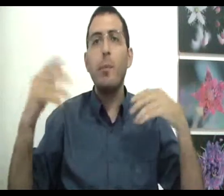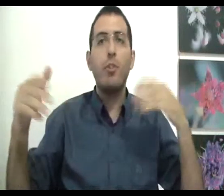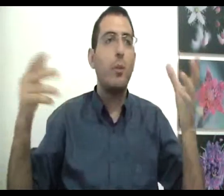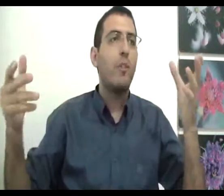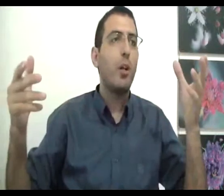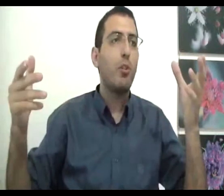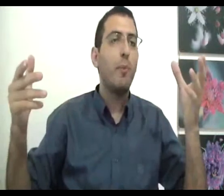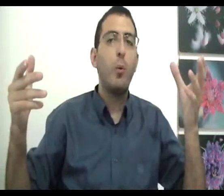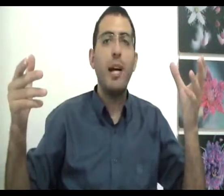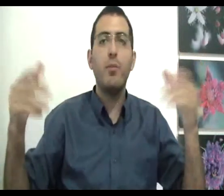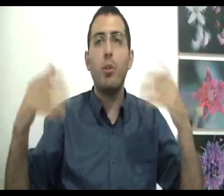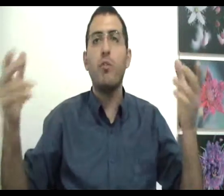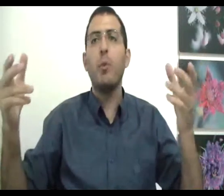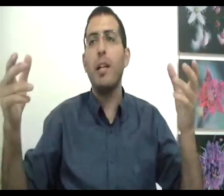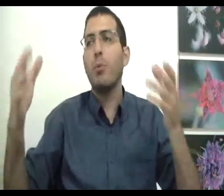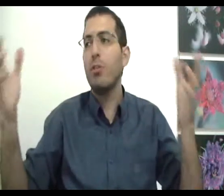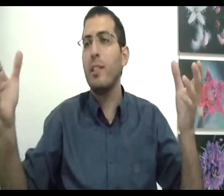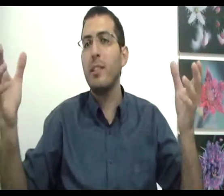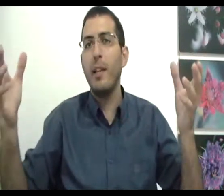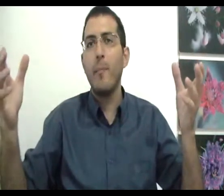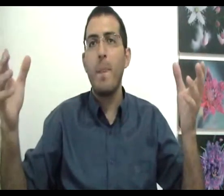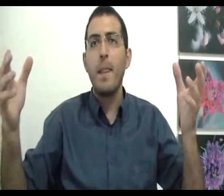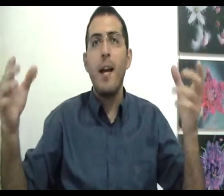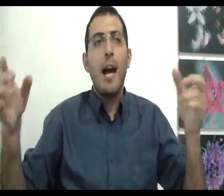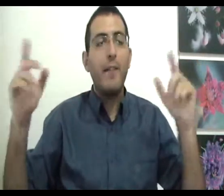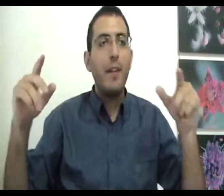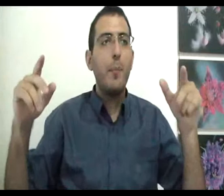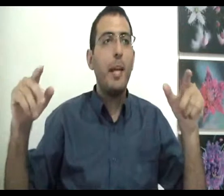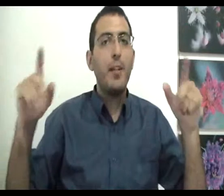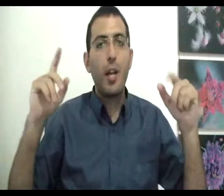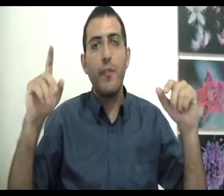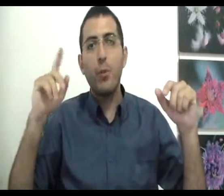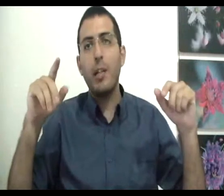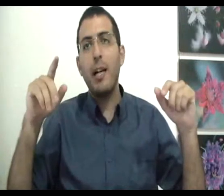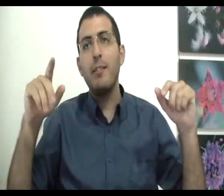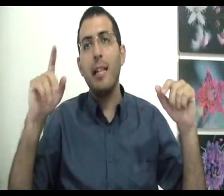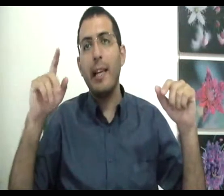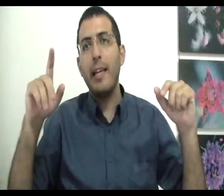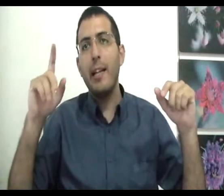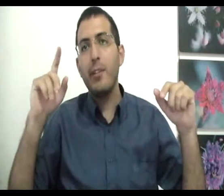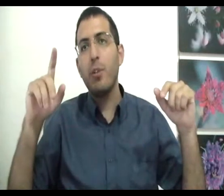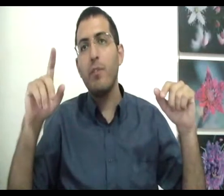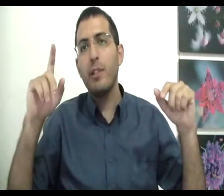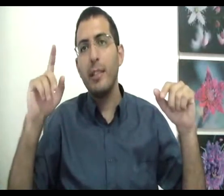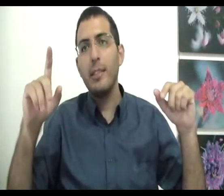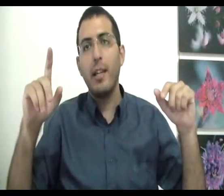הוא משתנה הוא כבר לא טוב מחויב, הוא לא טוב מוחלט, הוא לא טוב נצחי אבל לאף על פי כן יש רק אפשרות אחת להגיע לטוב נצחי